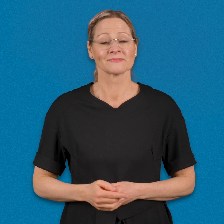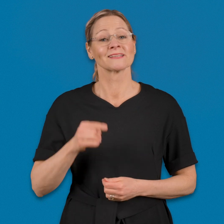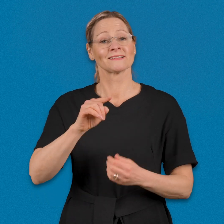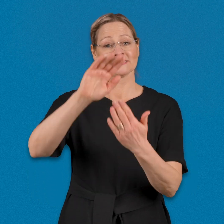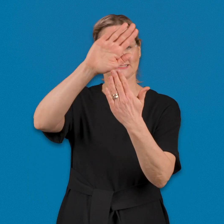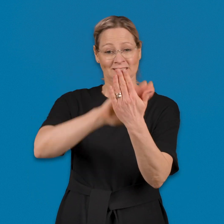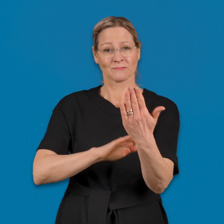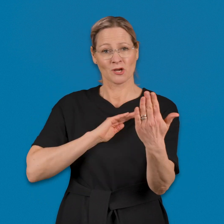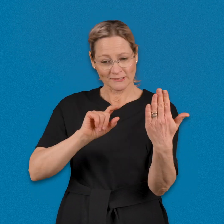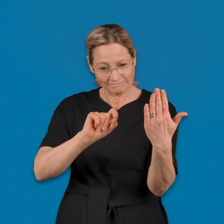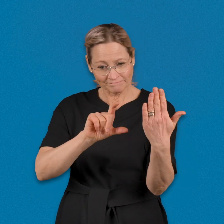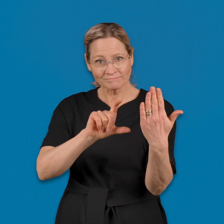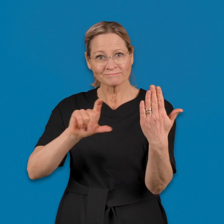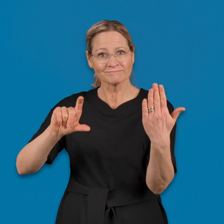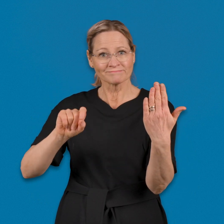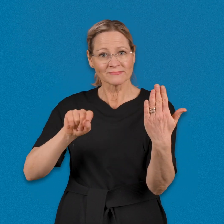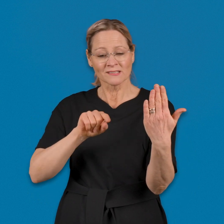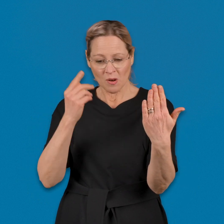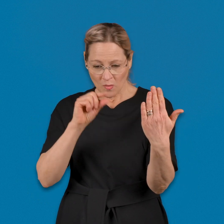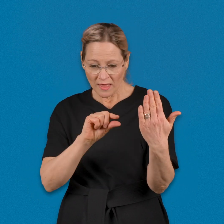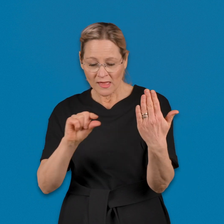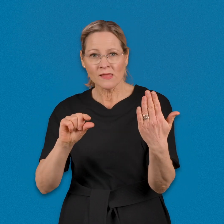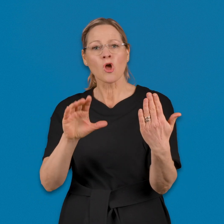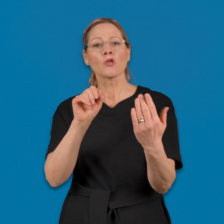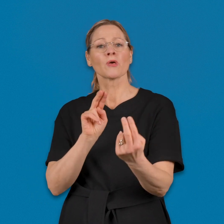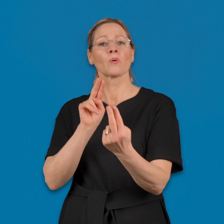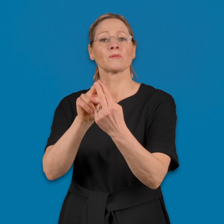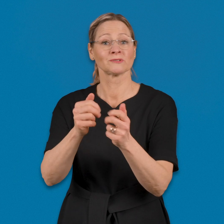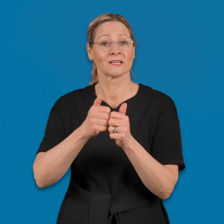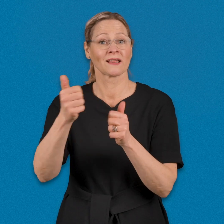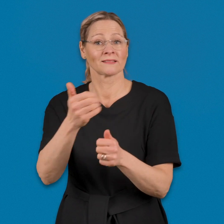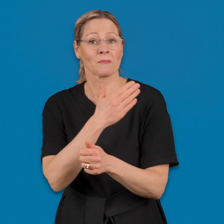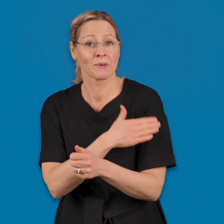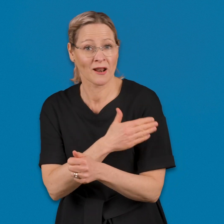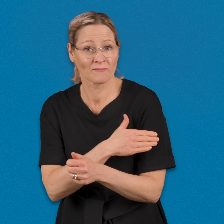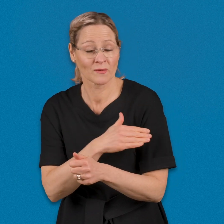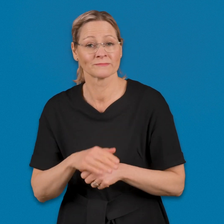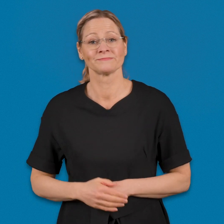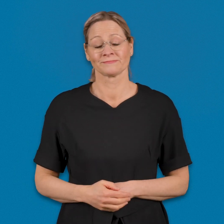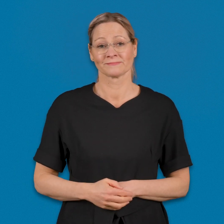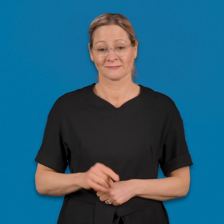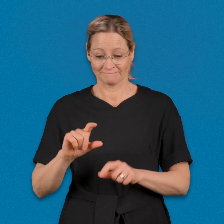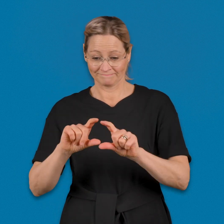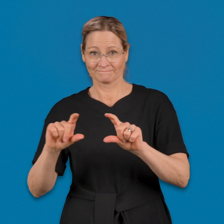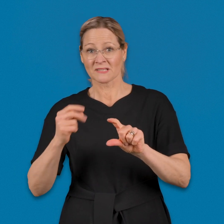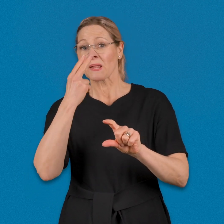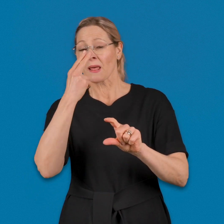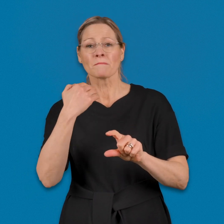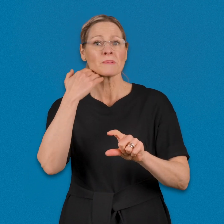Sivulla on laatikko, jonka painikkeesta otetaan yhteys etäpalveluun. Laatikon tiedoista